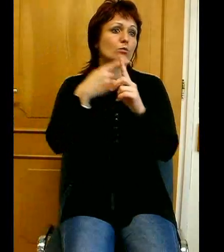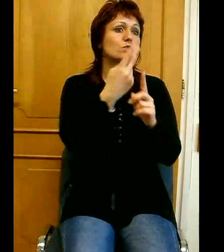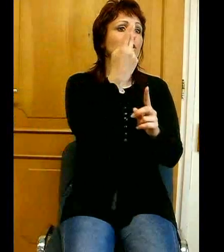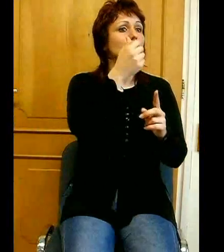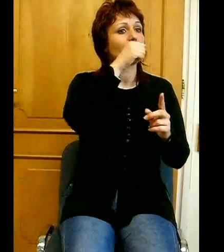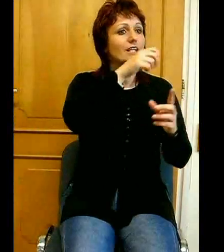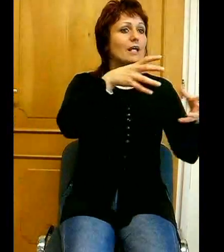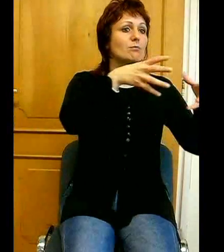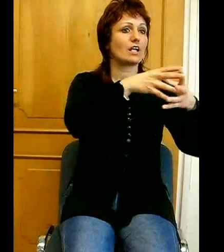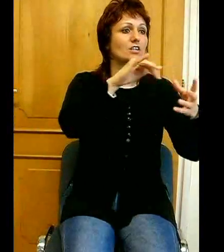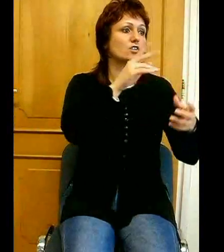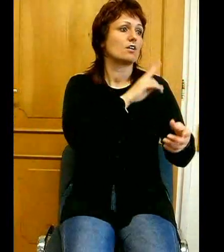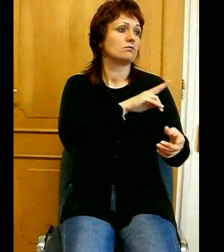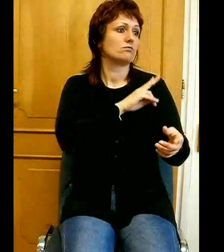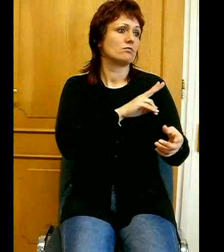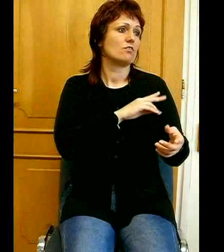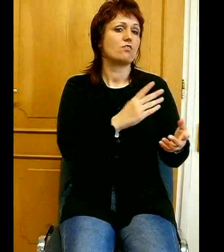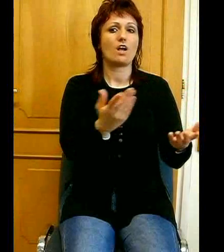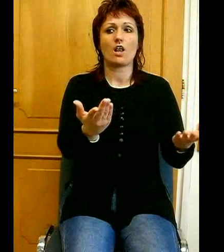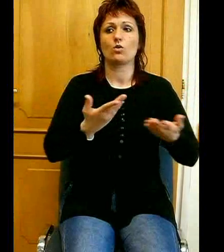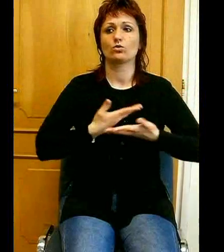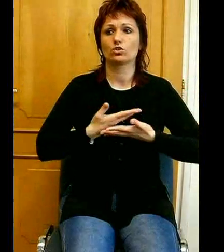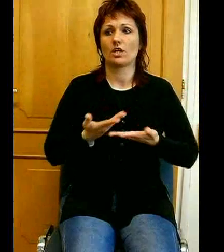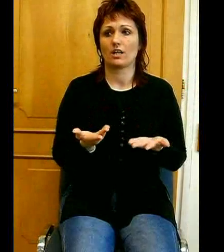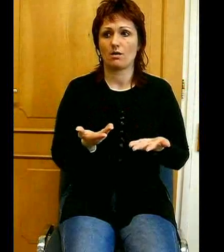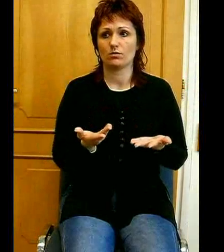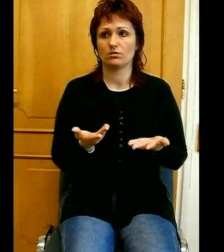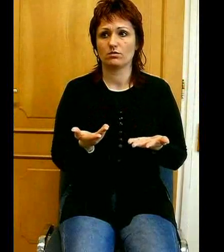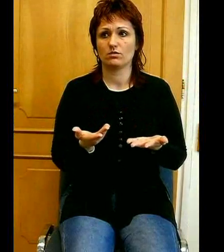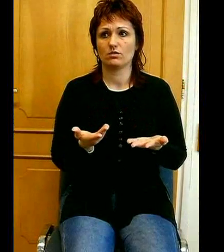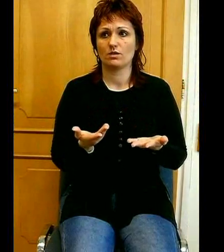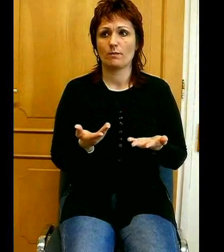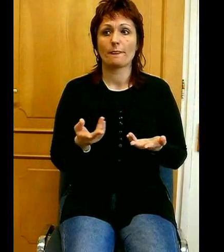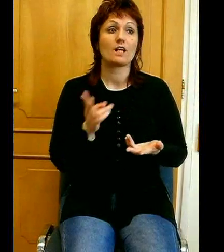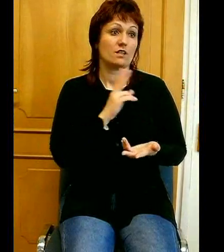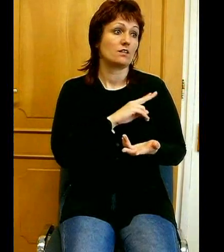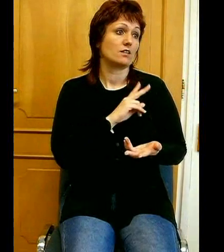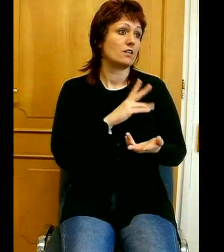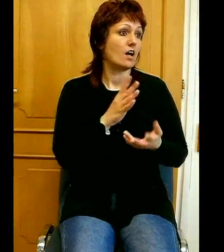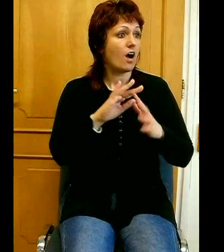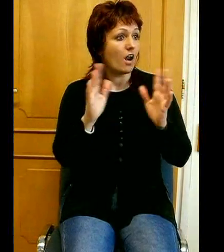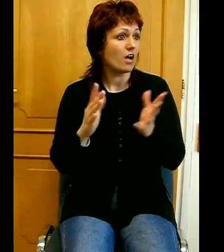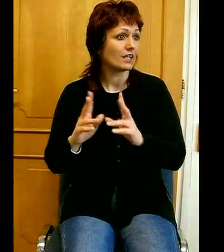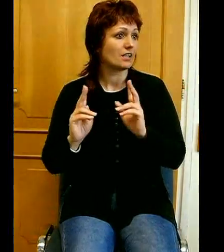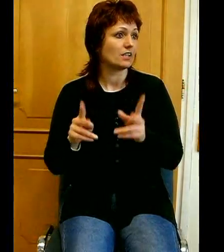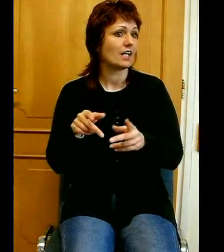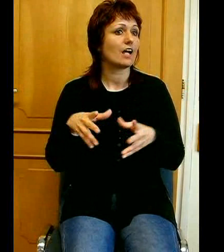felelősséget kapott. És felelősen kell alakítania ennek a közösségnek a